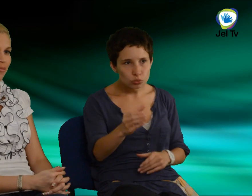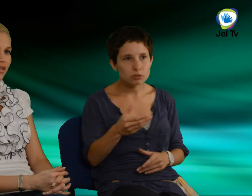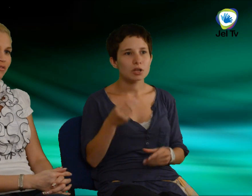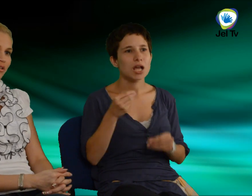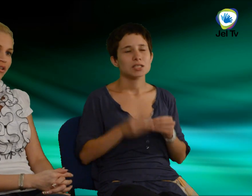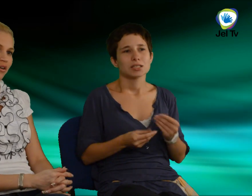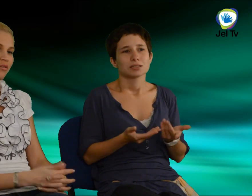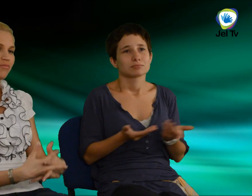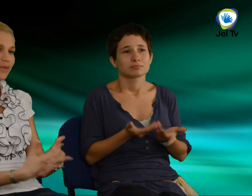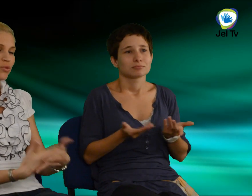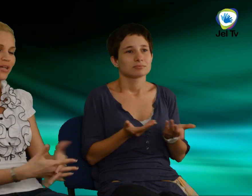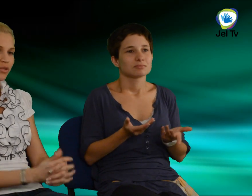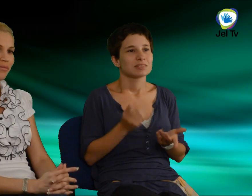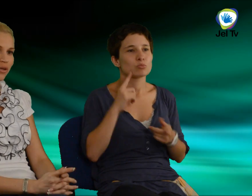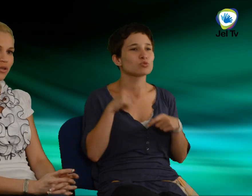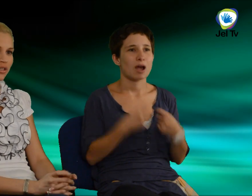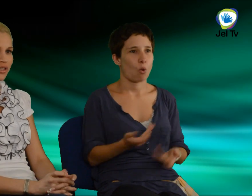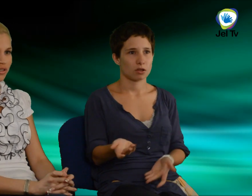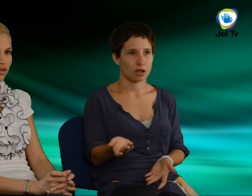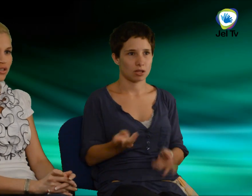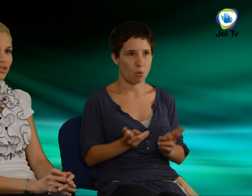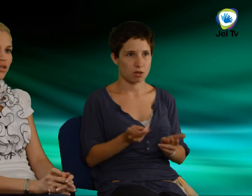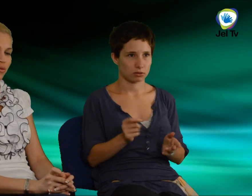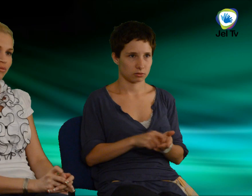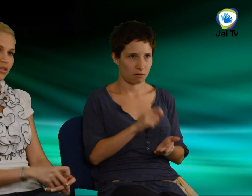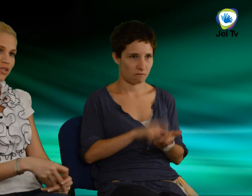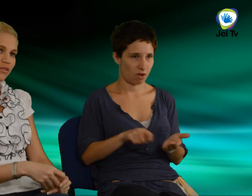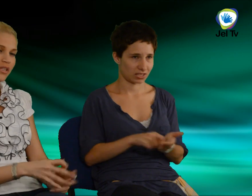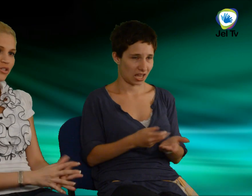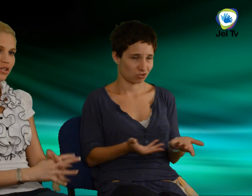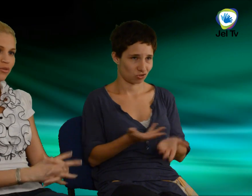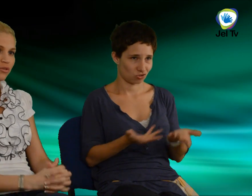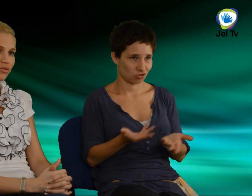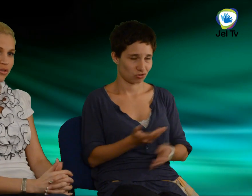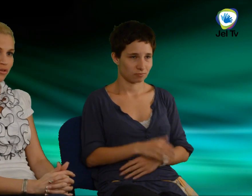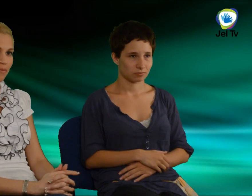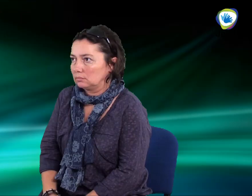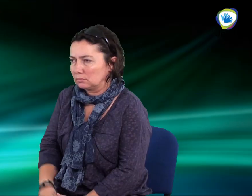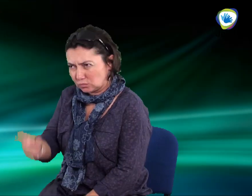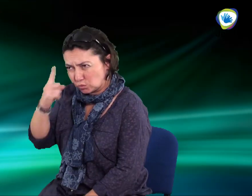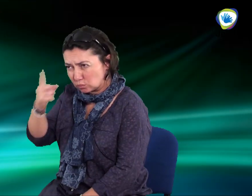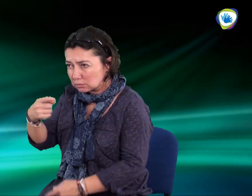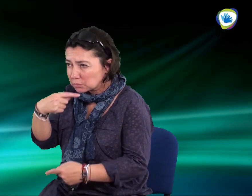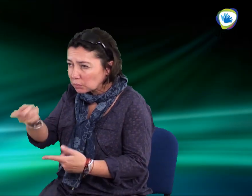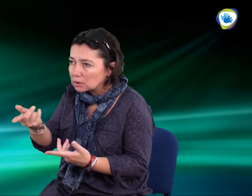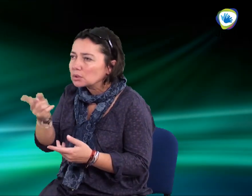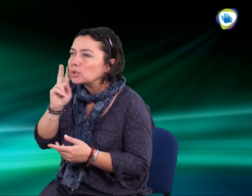tudták volna megoldani azt, hogy a szabadás lebonyolódjon. Meg tudnád mondani, hogy mi lett az